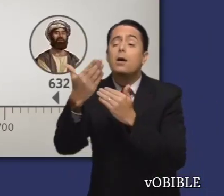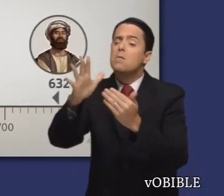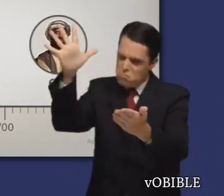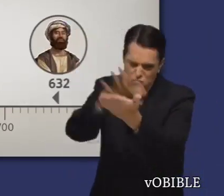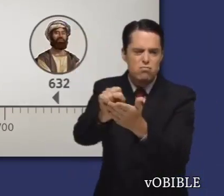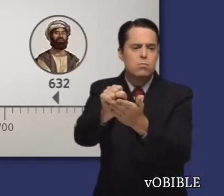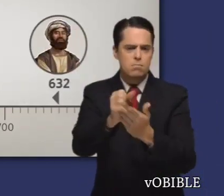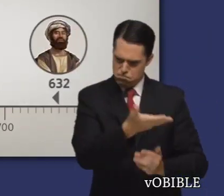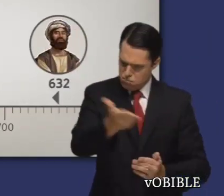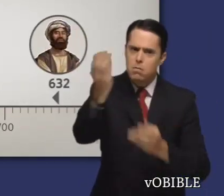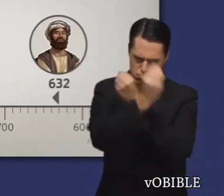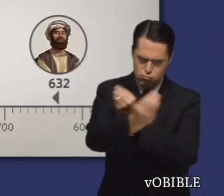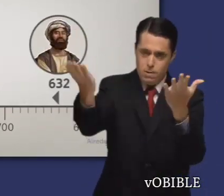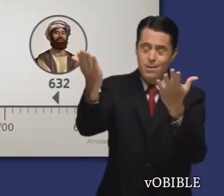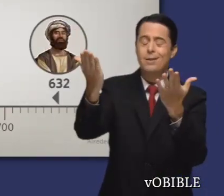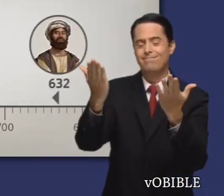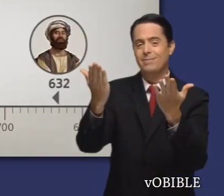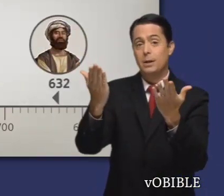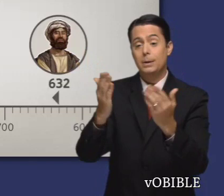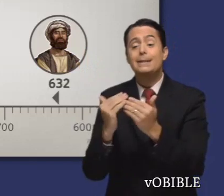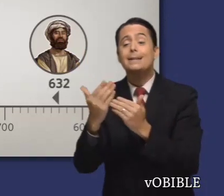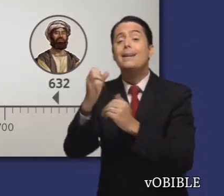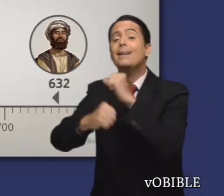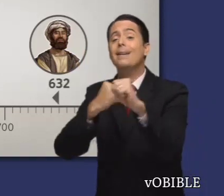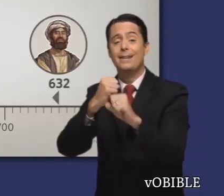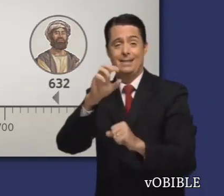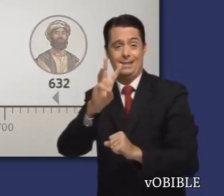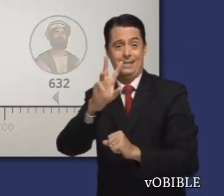Jehová utilizó a Nahum para que profetizara de nuevo contra ellos.